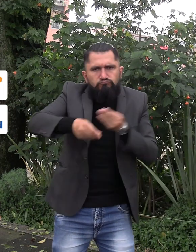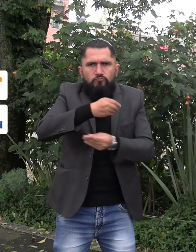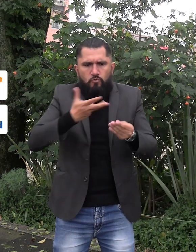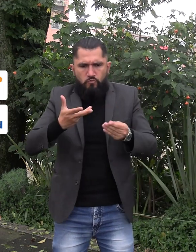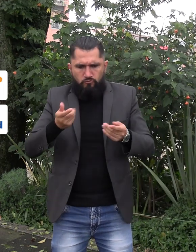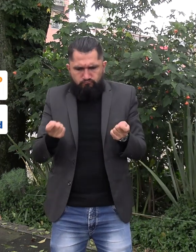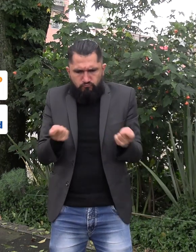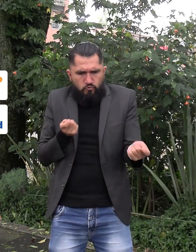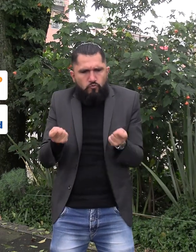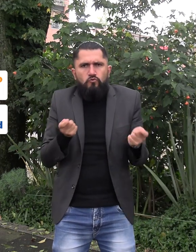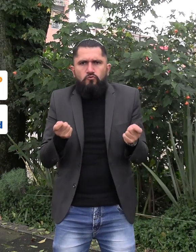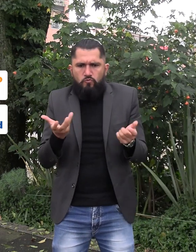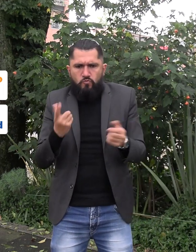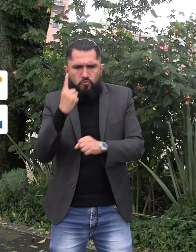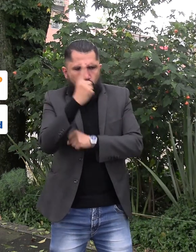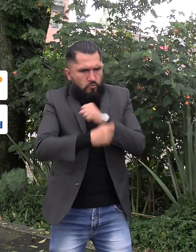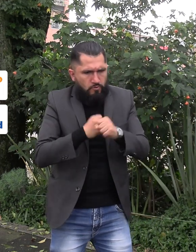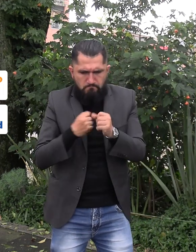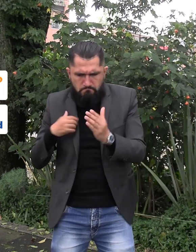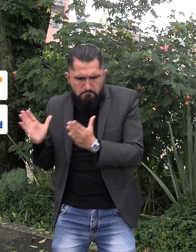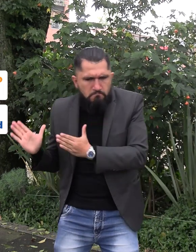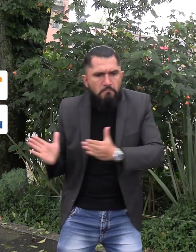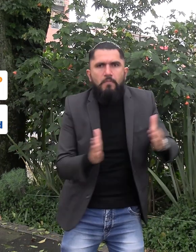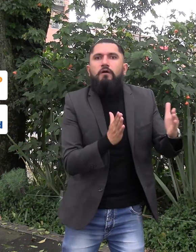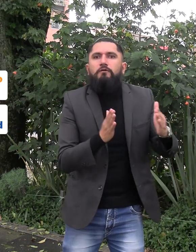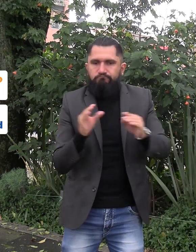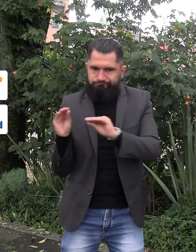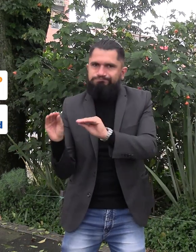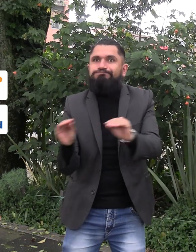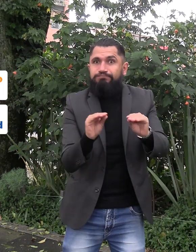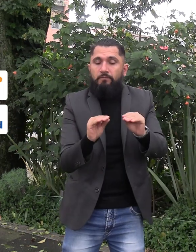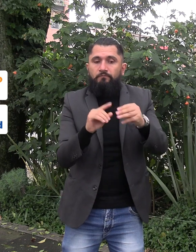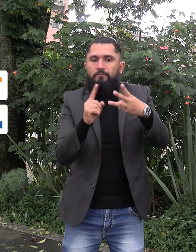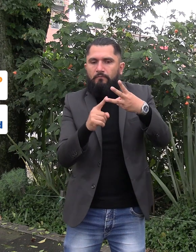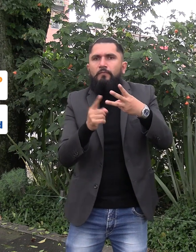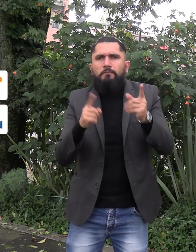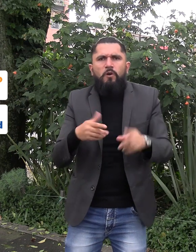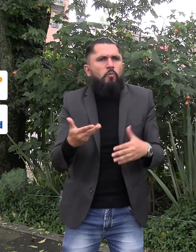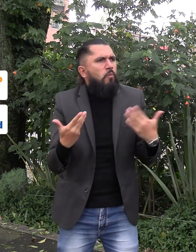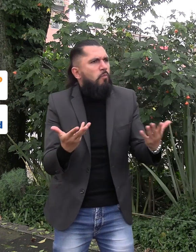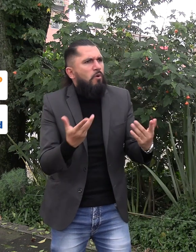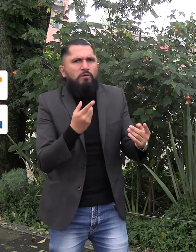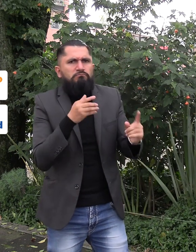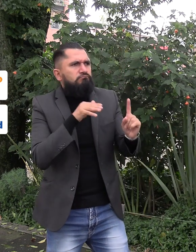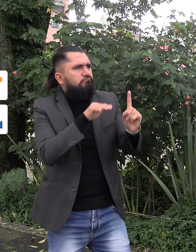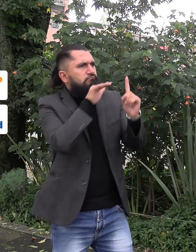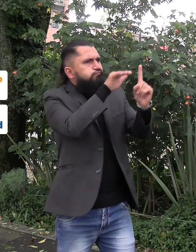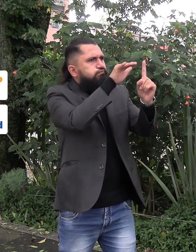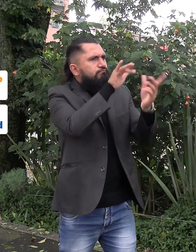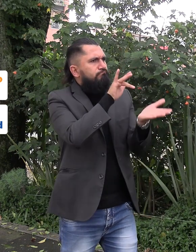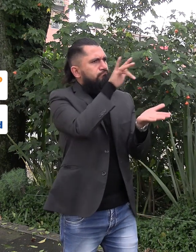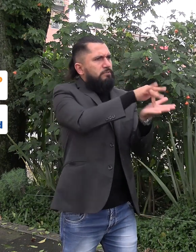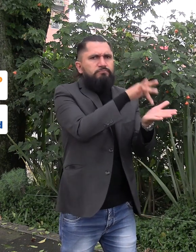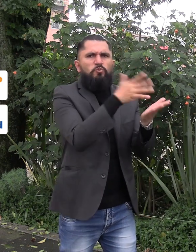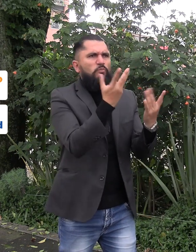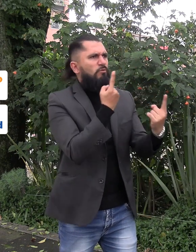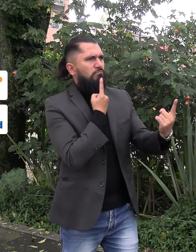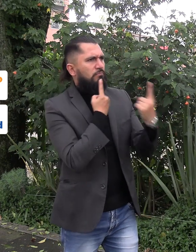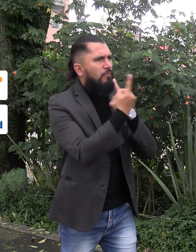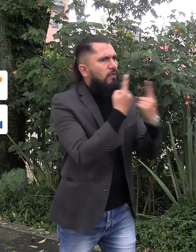administrar y ejecutar un plan al interior de una organización. La incidencia y la participación, que menciona cuál es